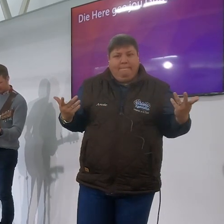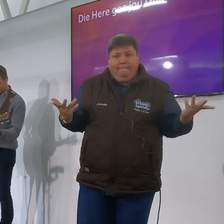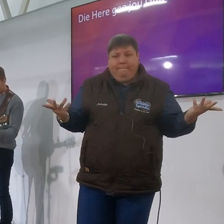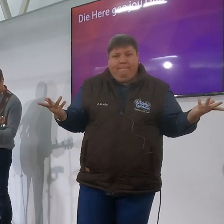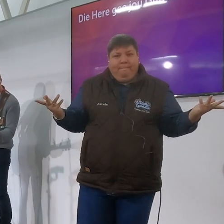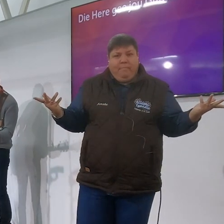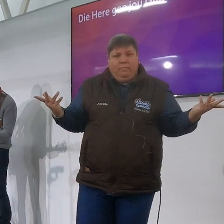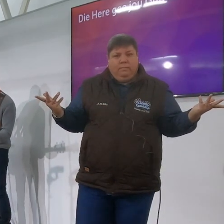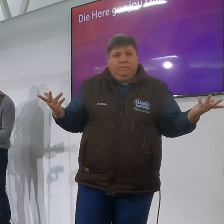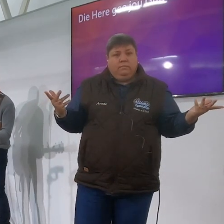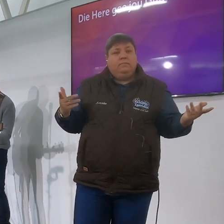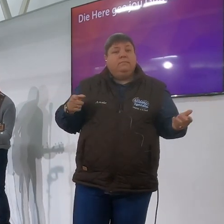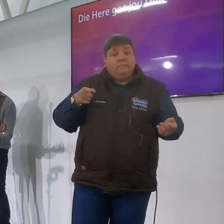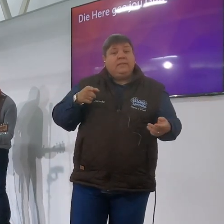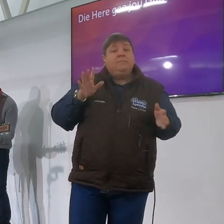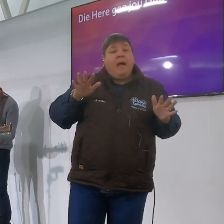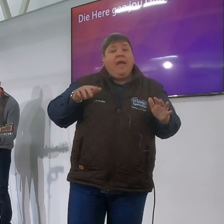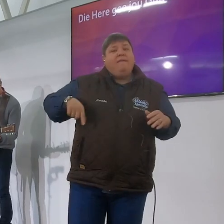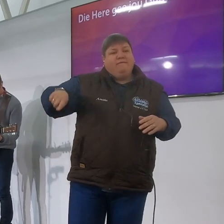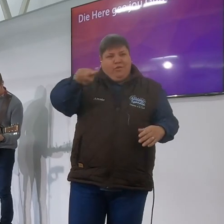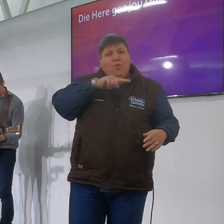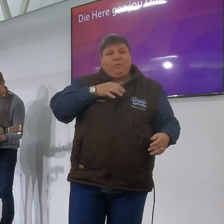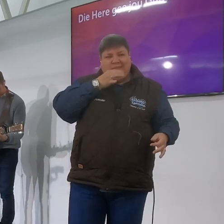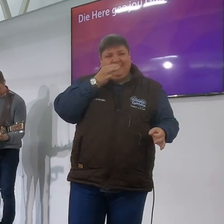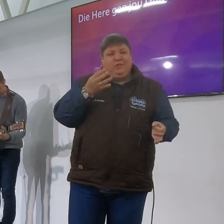en weet jy ek dink dit is wat baie van ons is